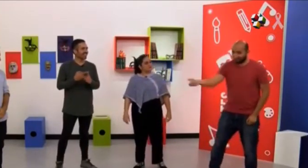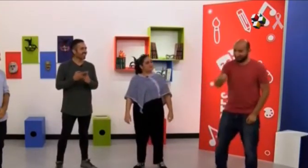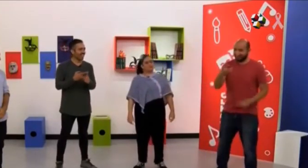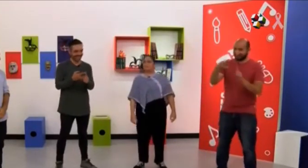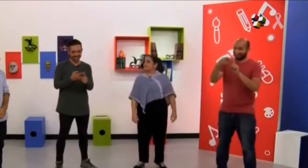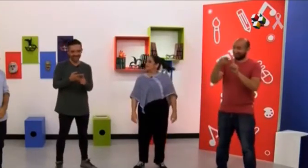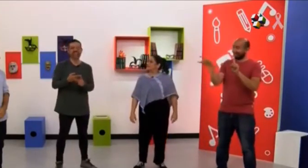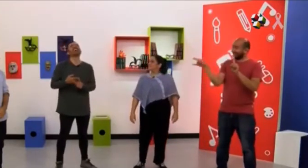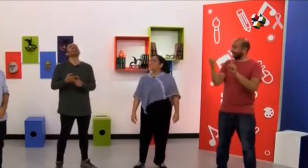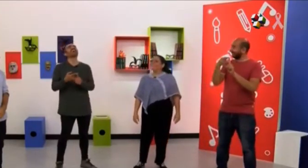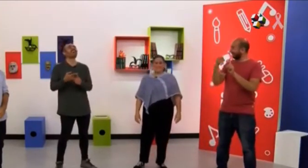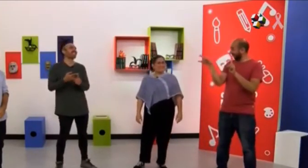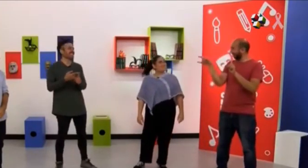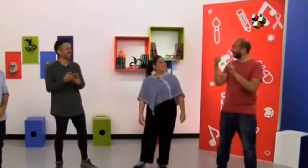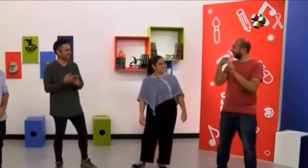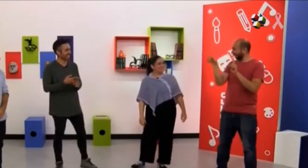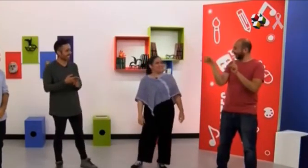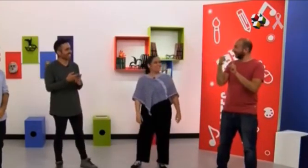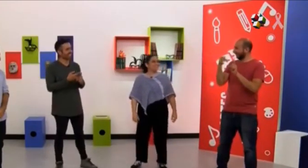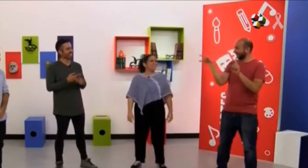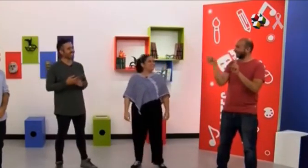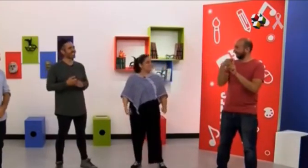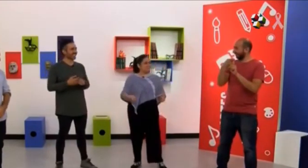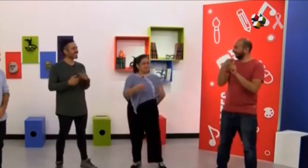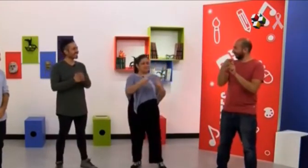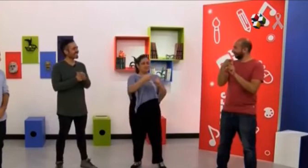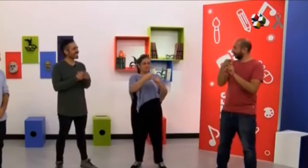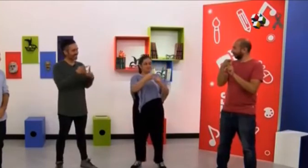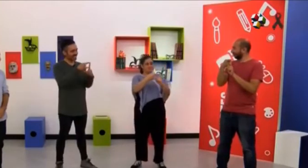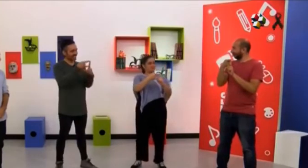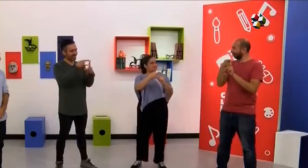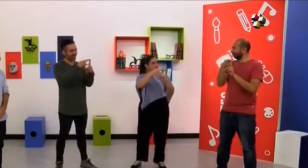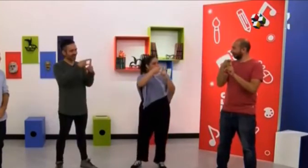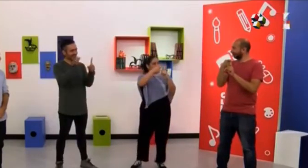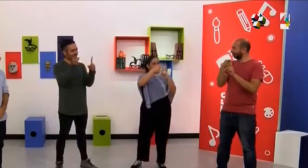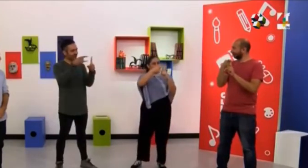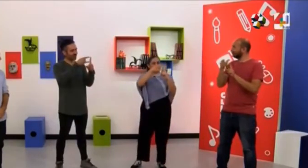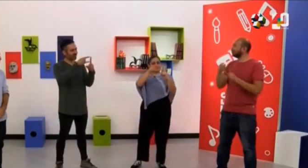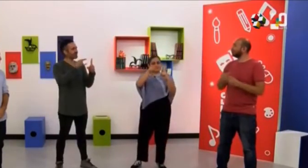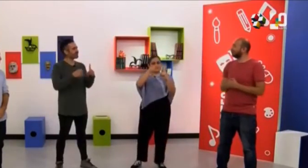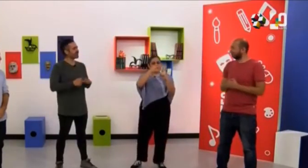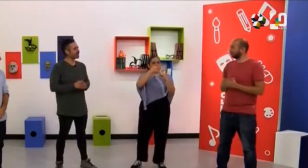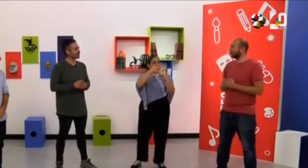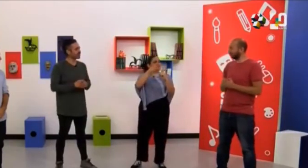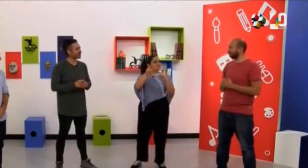Como si abriéramos la puerta. Puerta. Muy bien. Ok. Qué bonito.